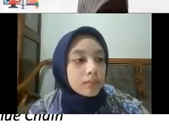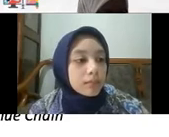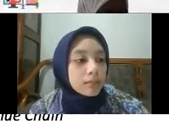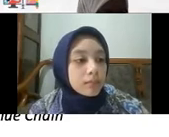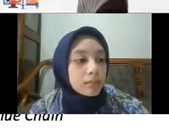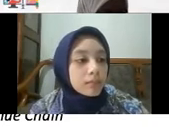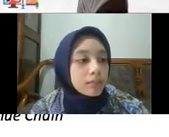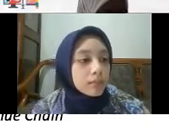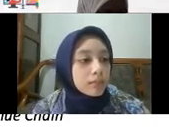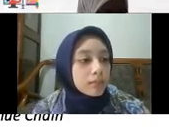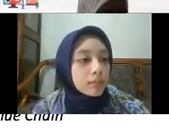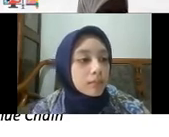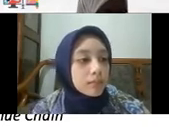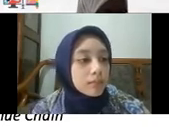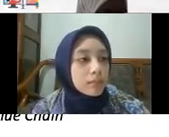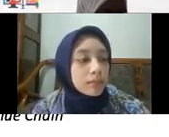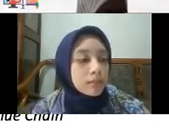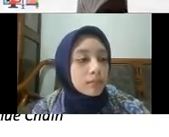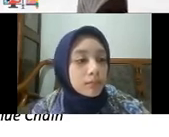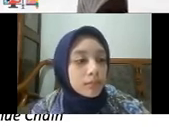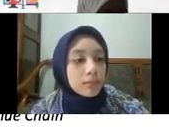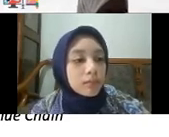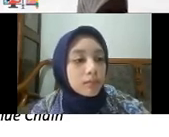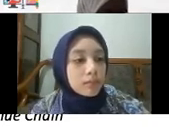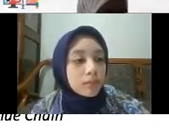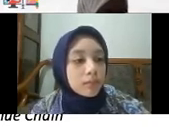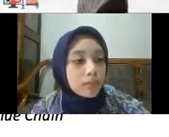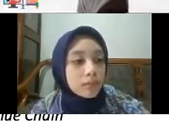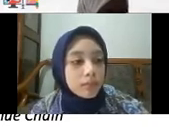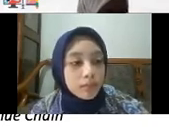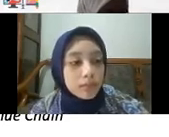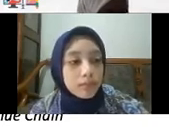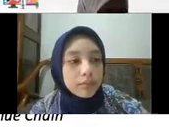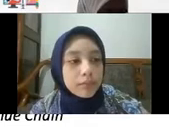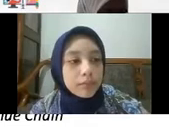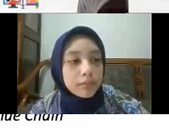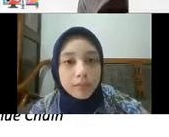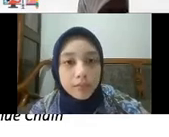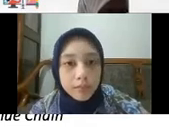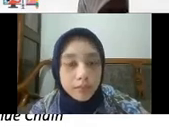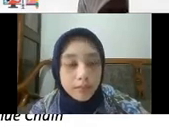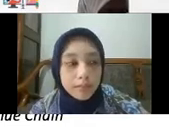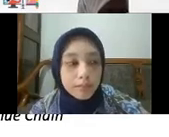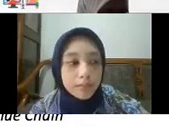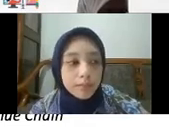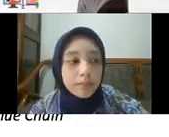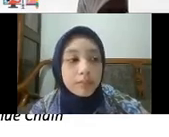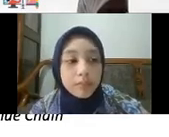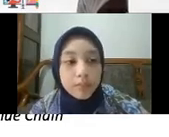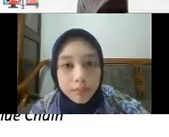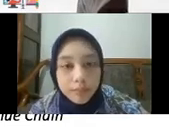lihat juga bahwa Sistem kesehatan kita sekarang terus diperbarui Telemedicine dan juga tentunya